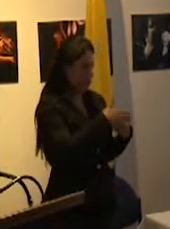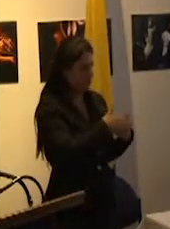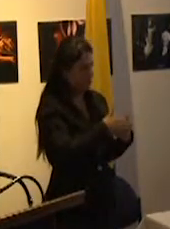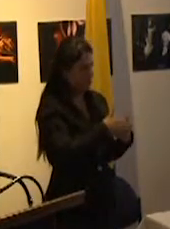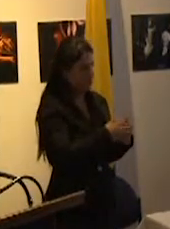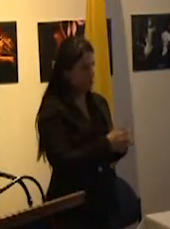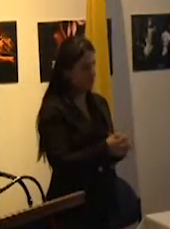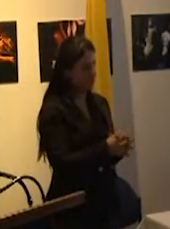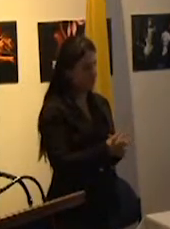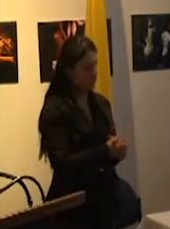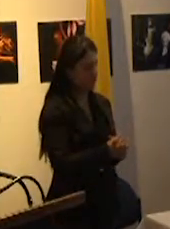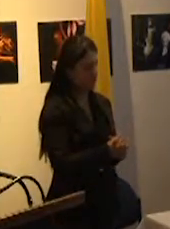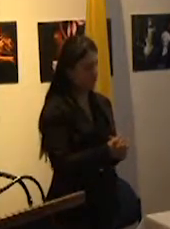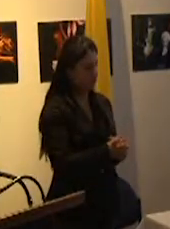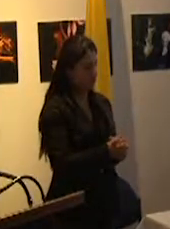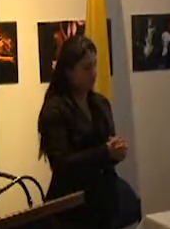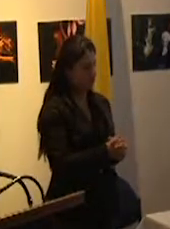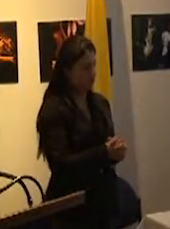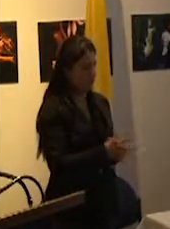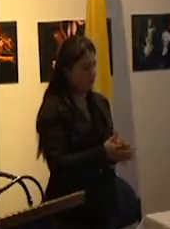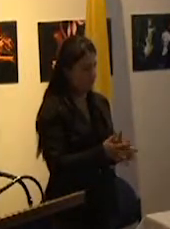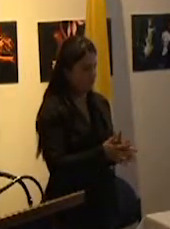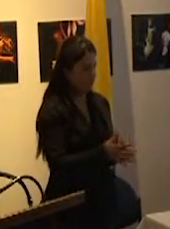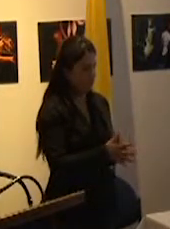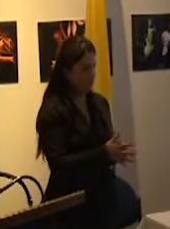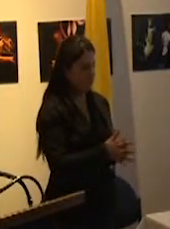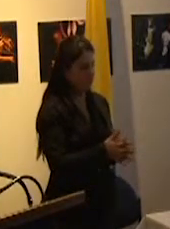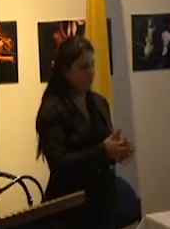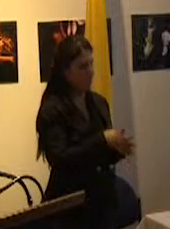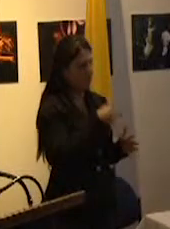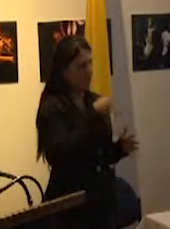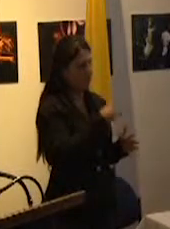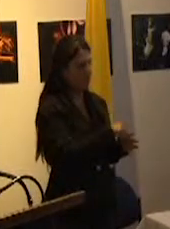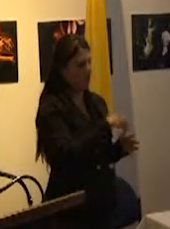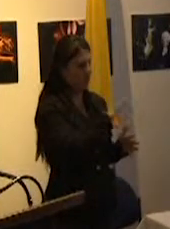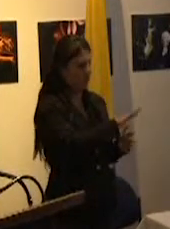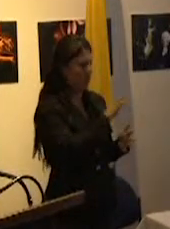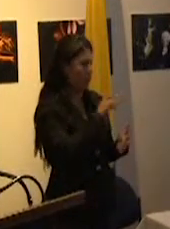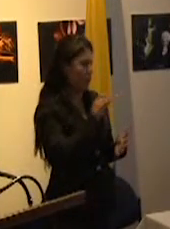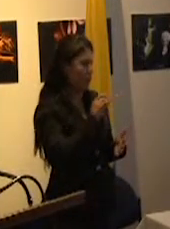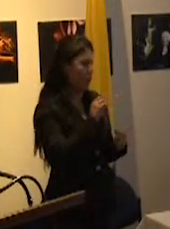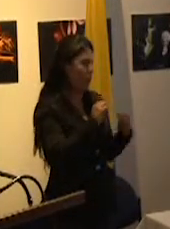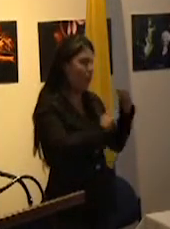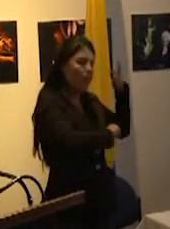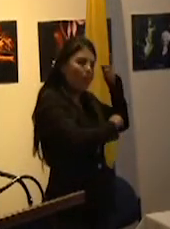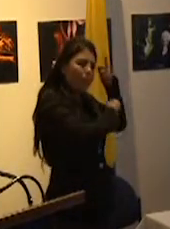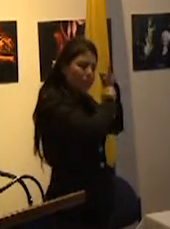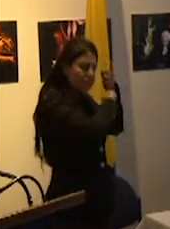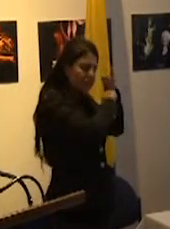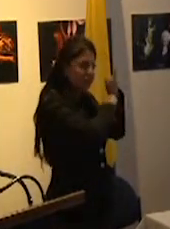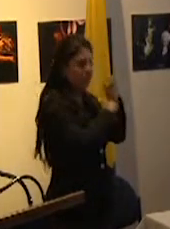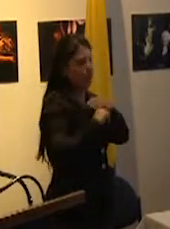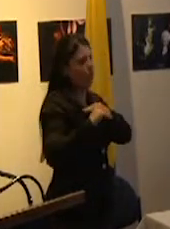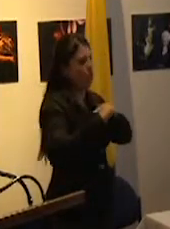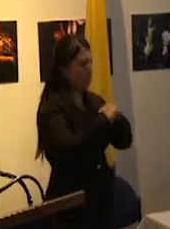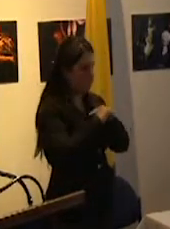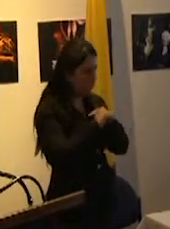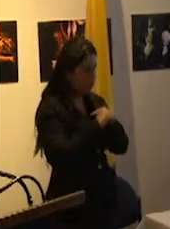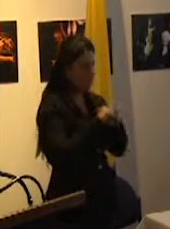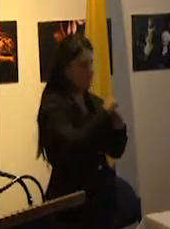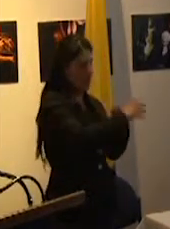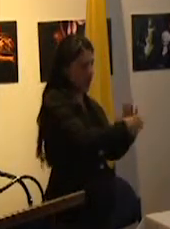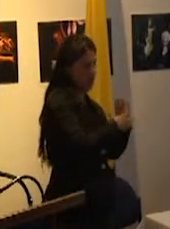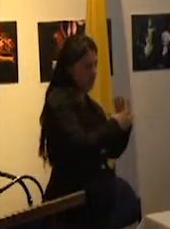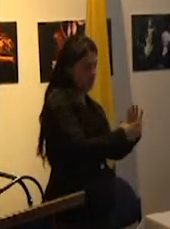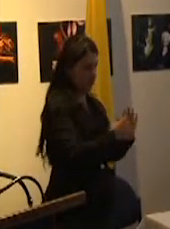la puesta en correspondencia de esos principios de igualdad y esas representaciones